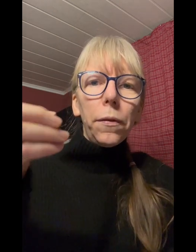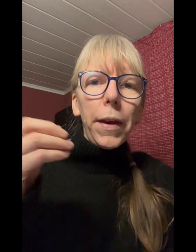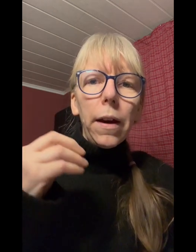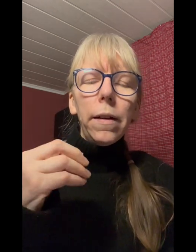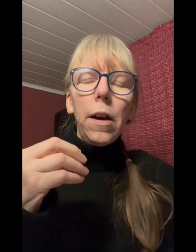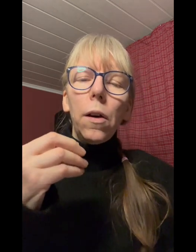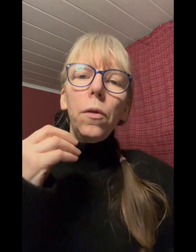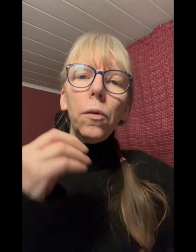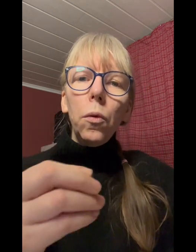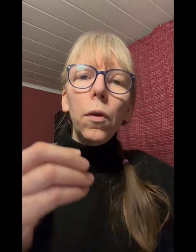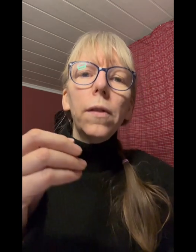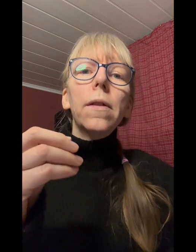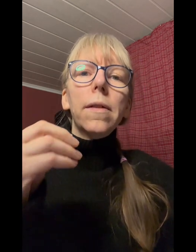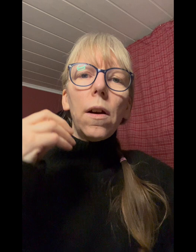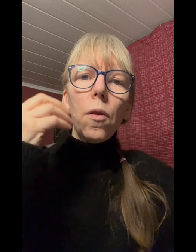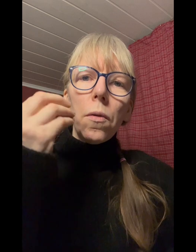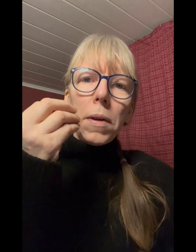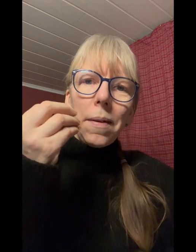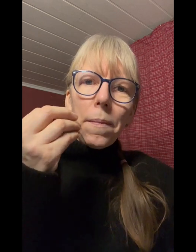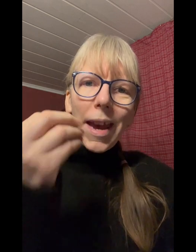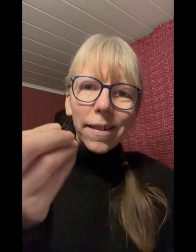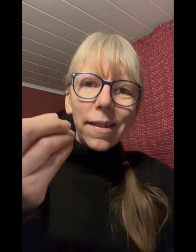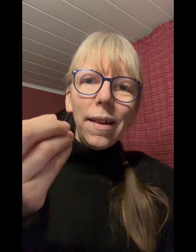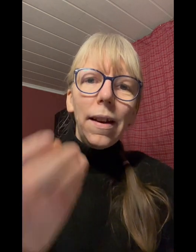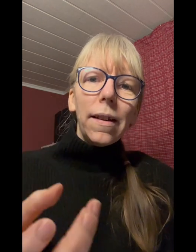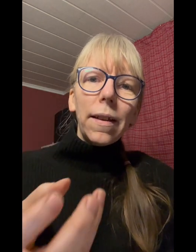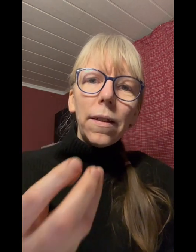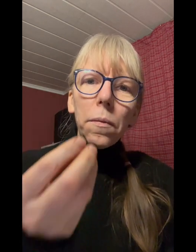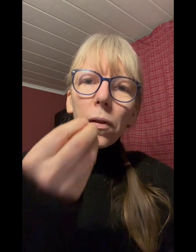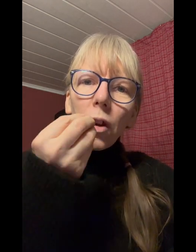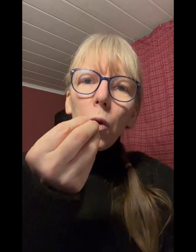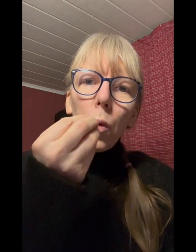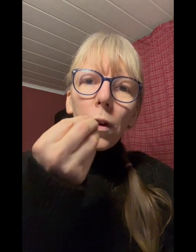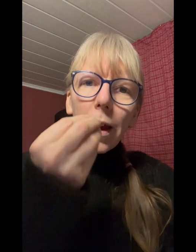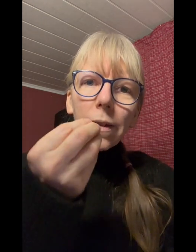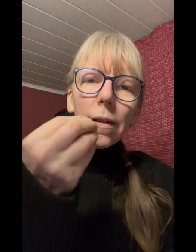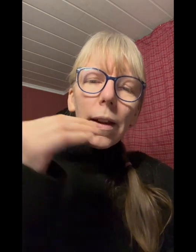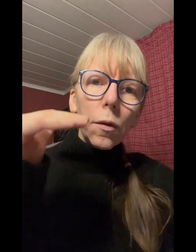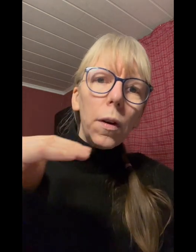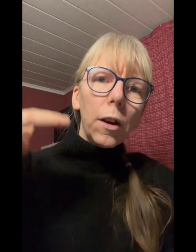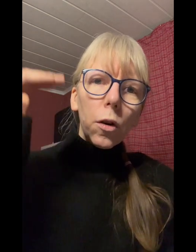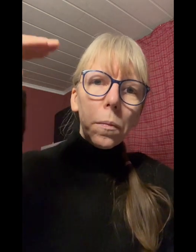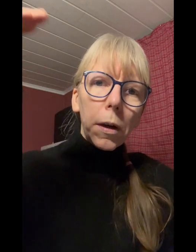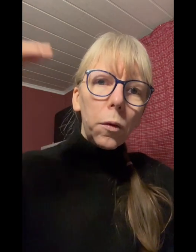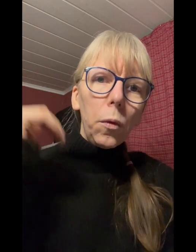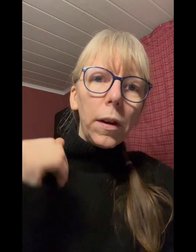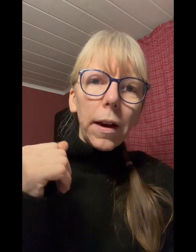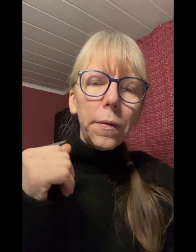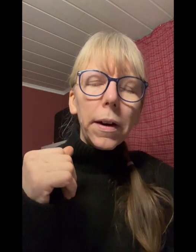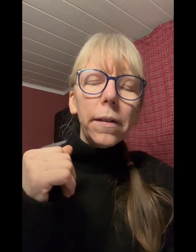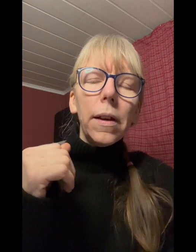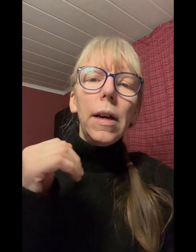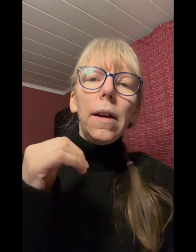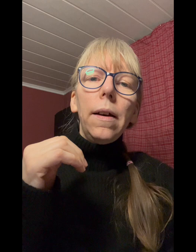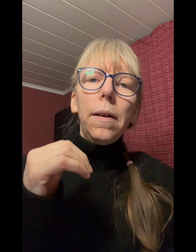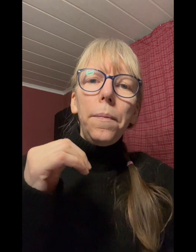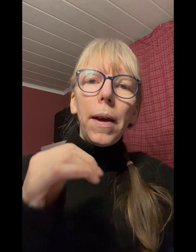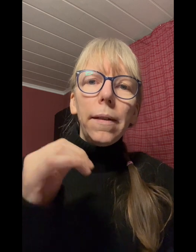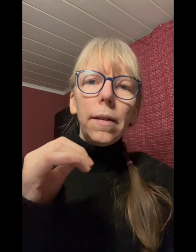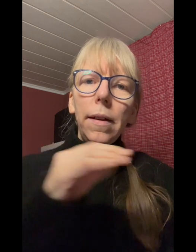fährt und so ist es auch mit dem essen das heißt wir müssen genügend essen natürlich auch immer genügend eiweiß essen in